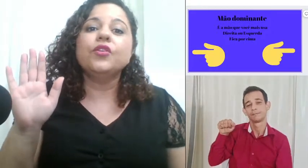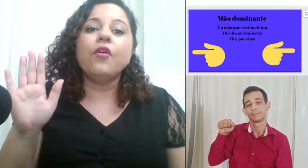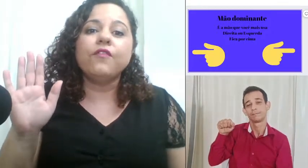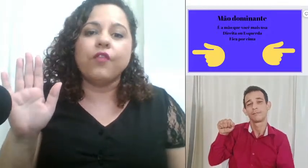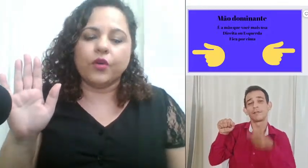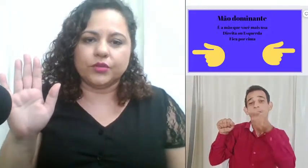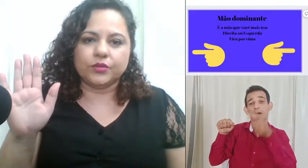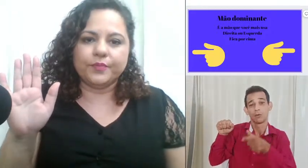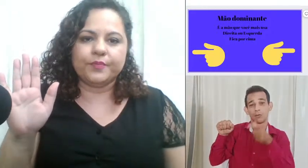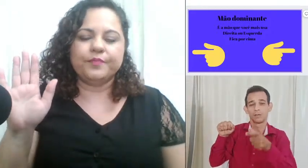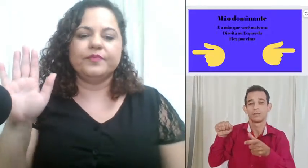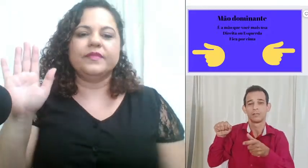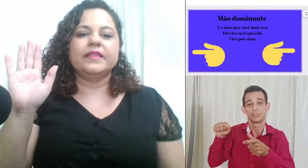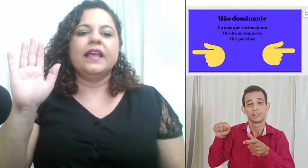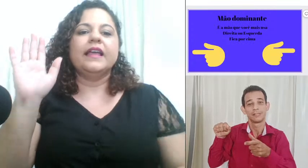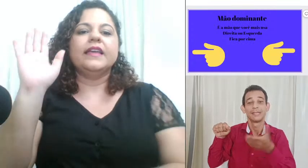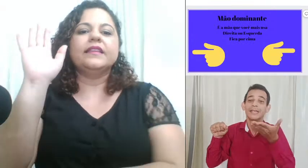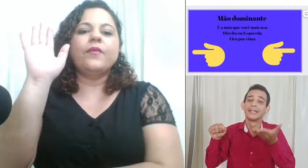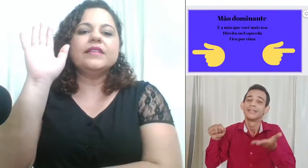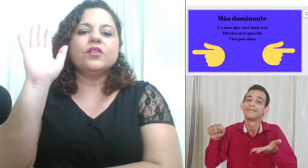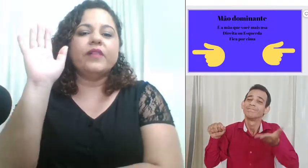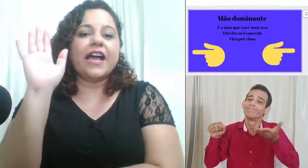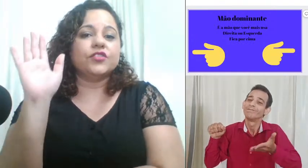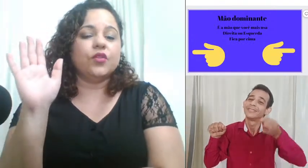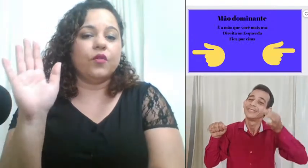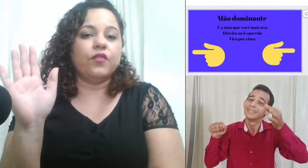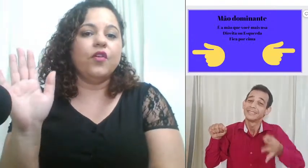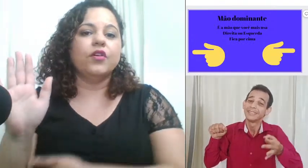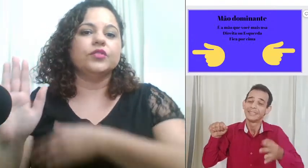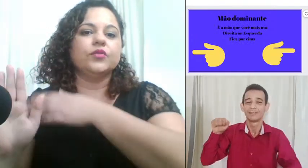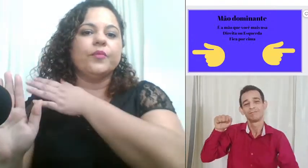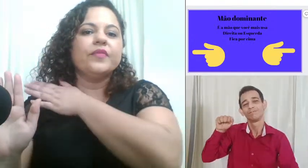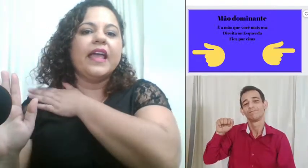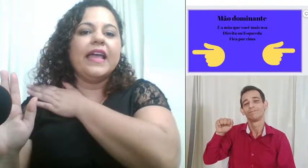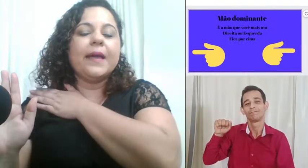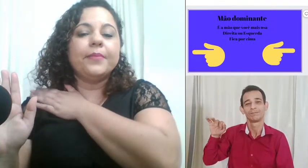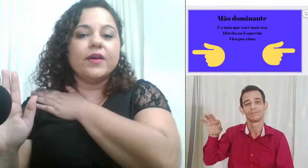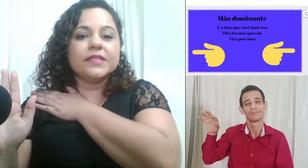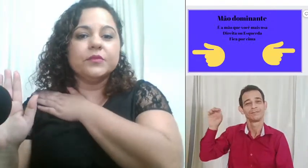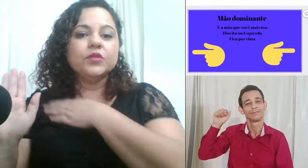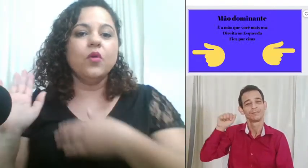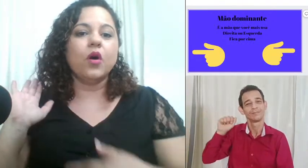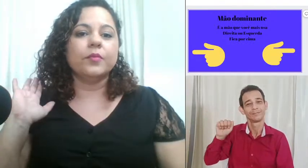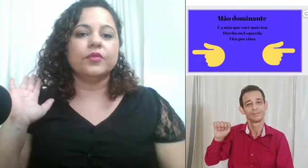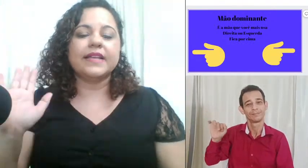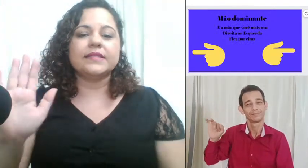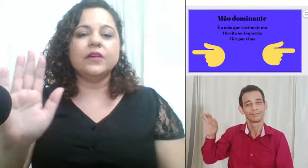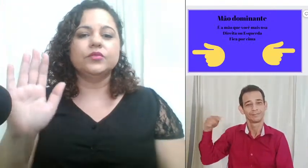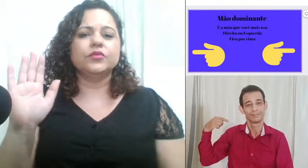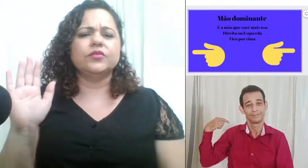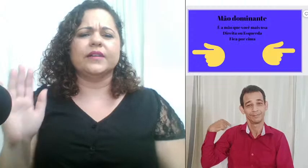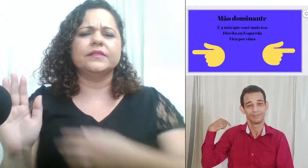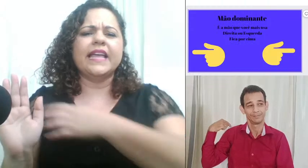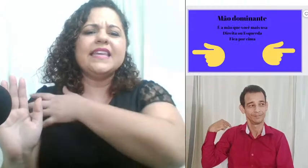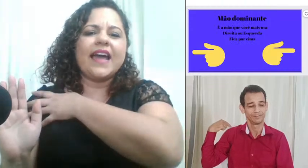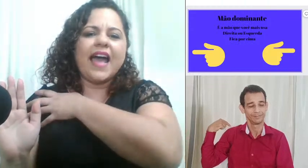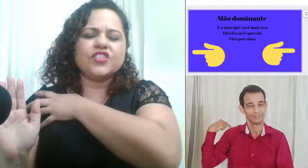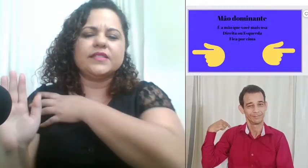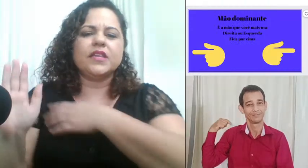conforto então esse lugar de conforto ele é próximo do ombro nessa altura encaixa seu